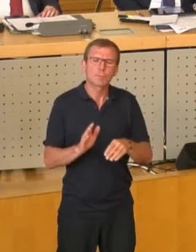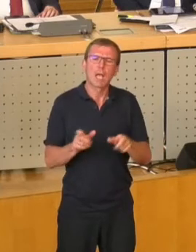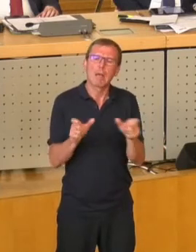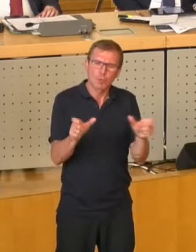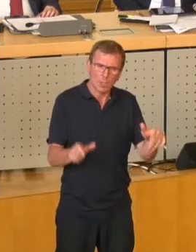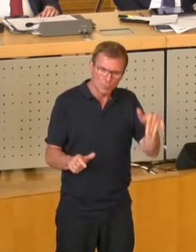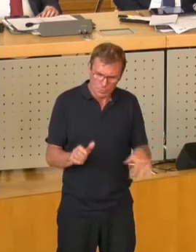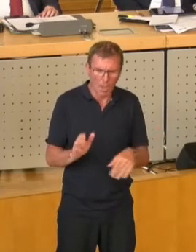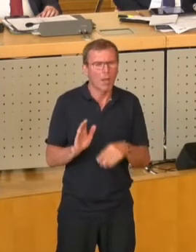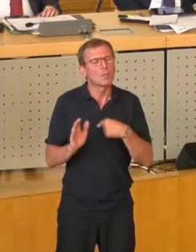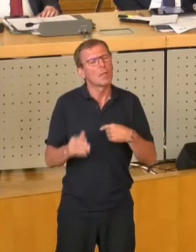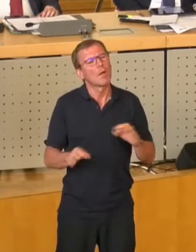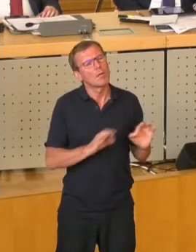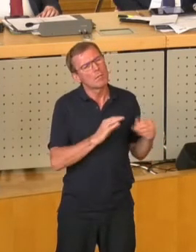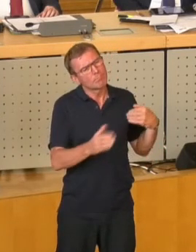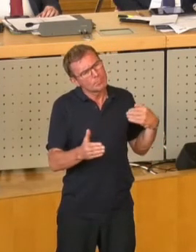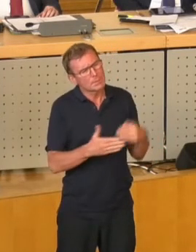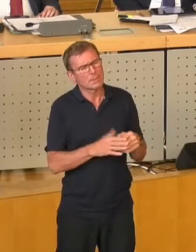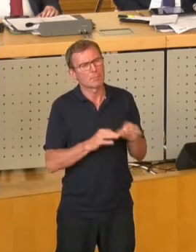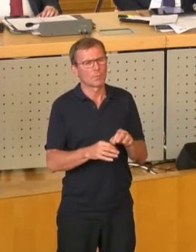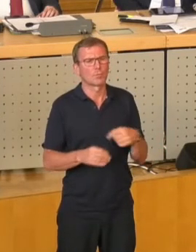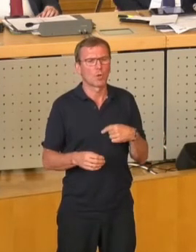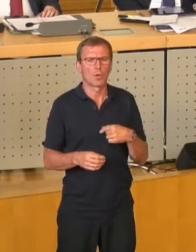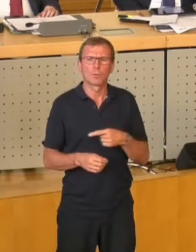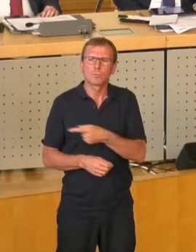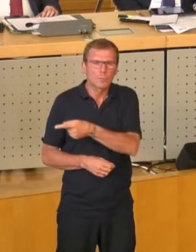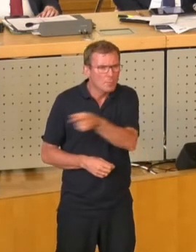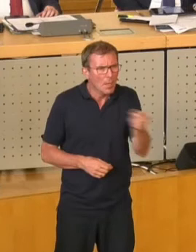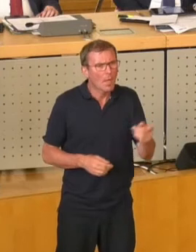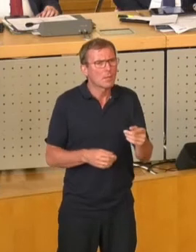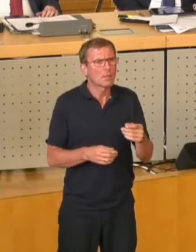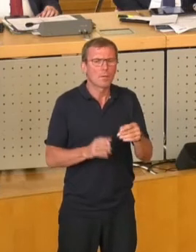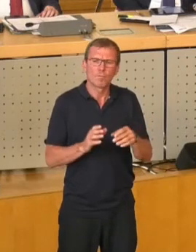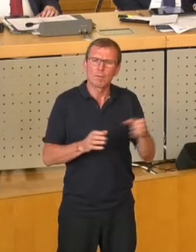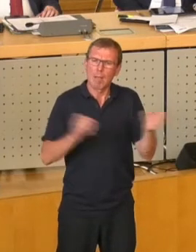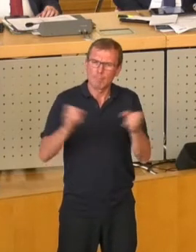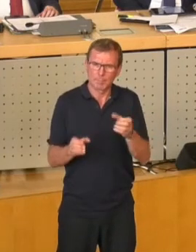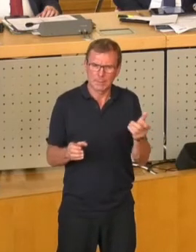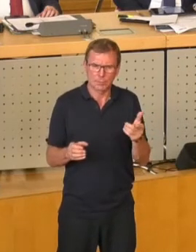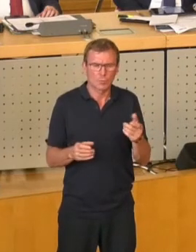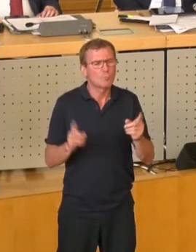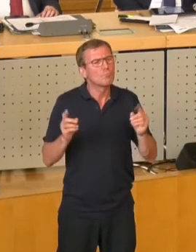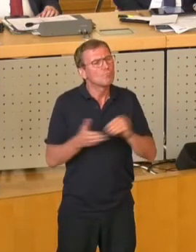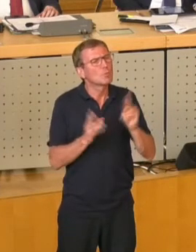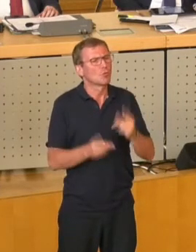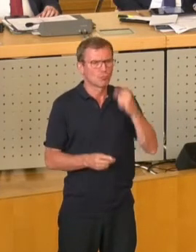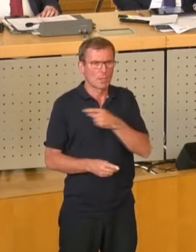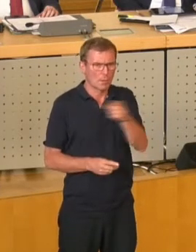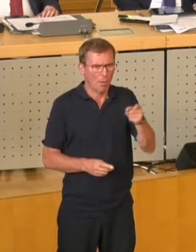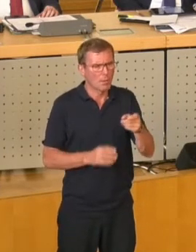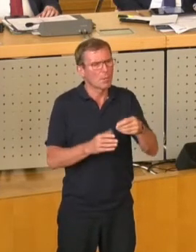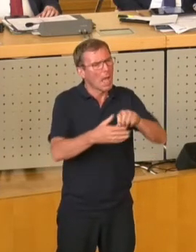ich sehr immer dafür gewesen, eine breite Mitnahme von Besetzungen mit dem Stadtrat vorzunehmen.